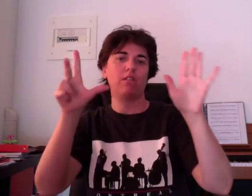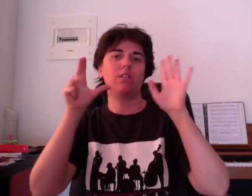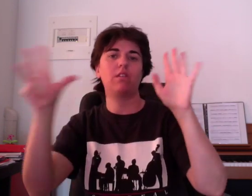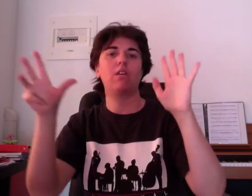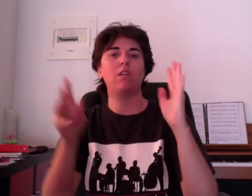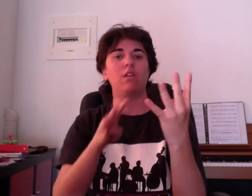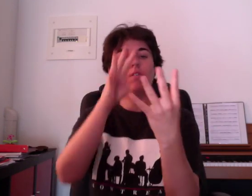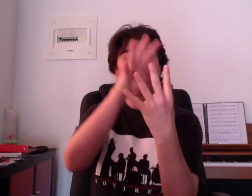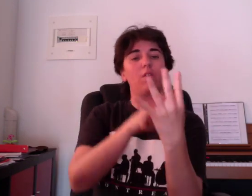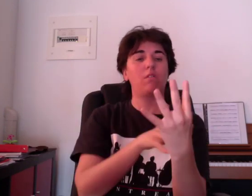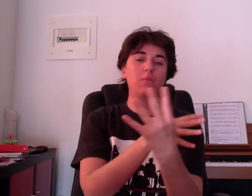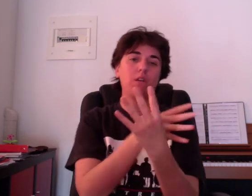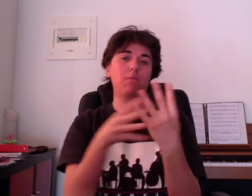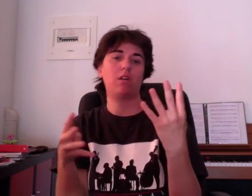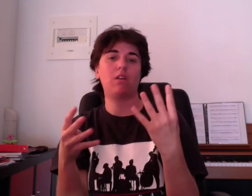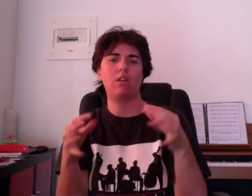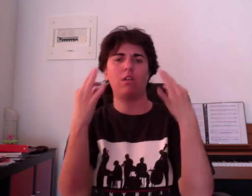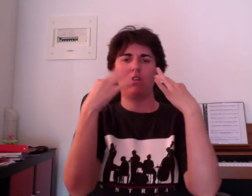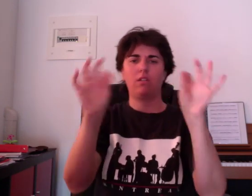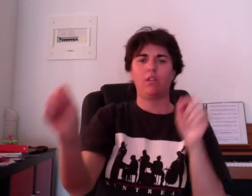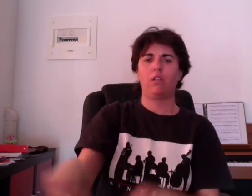eight, nine Sous